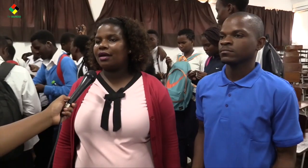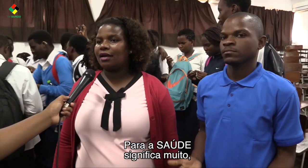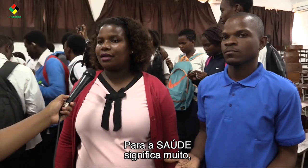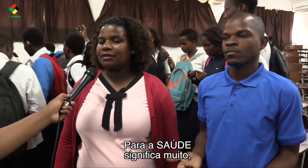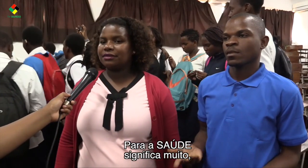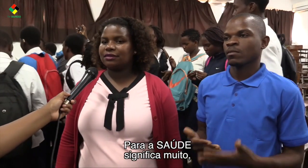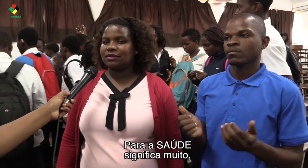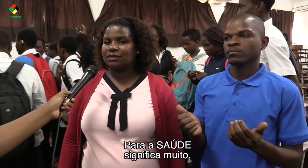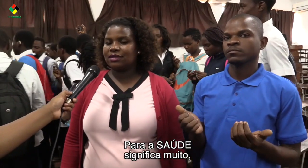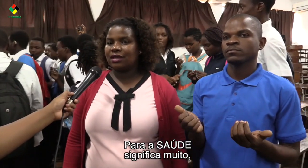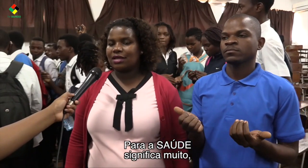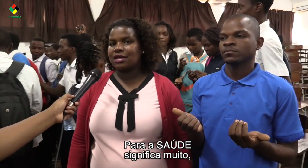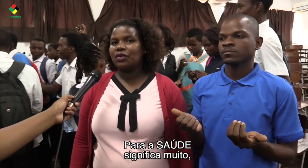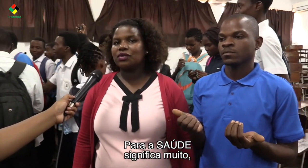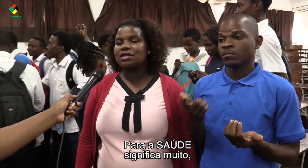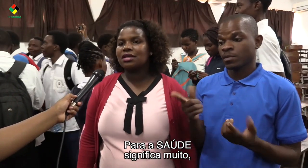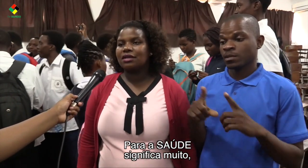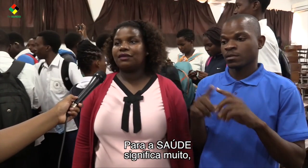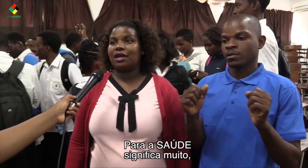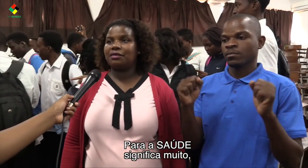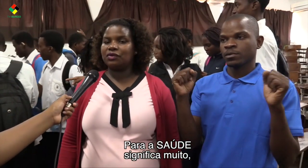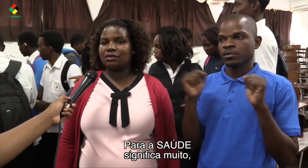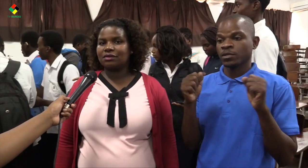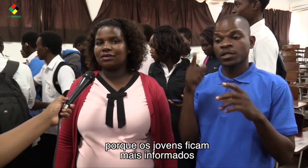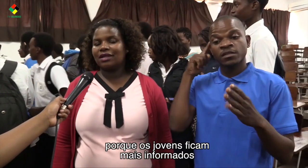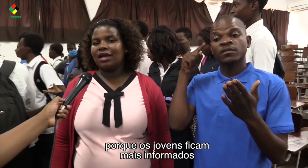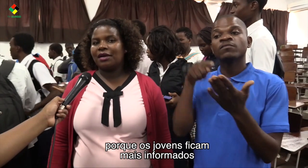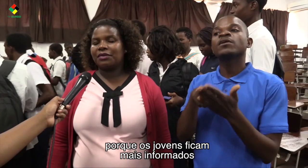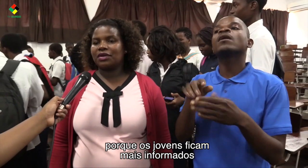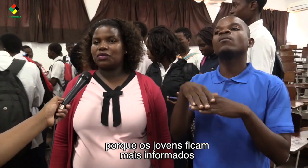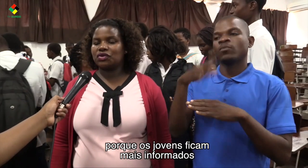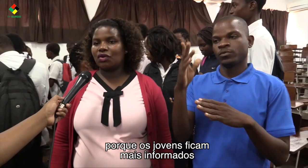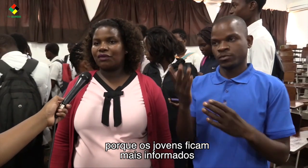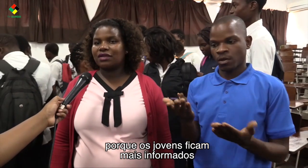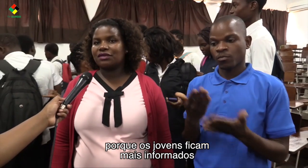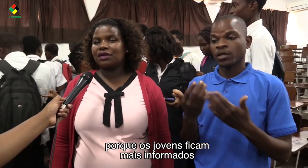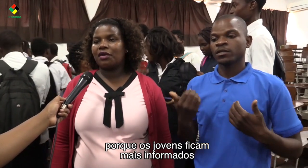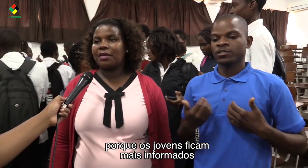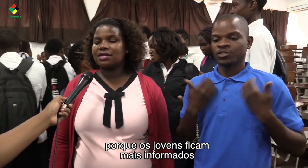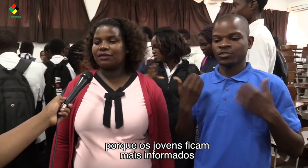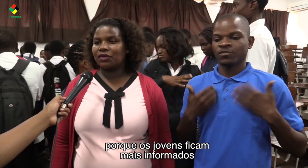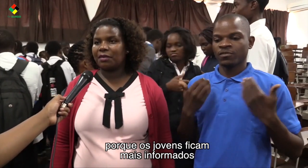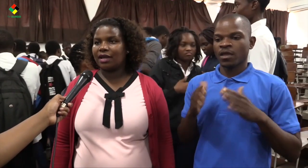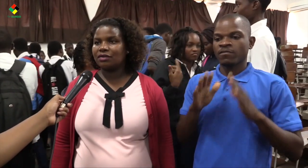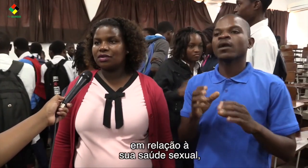a saúde significa muito porque os jovens ficam mais informados